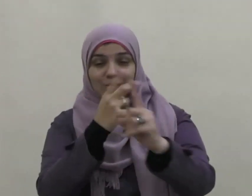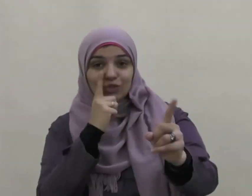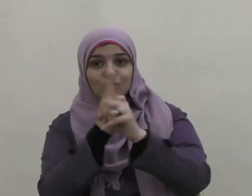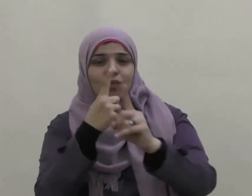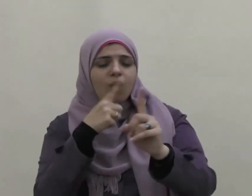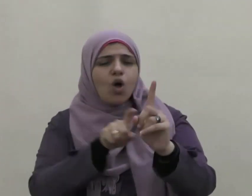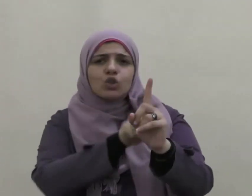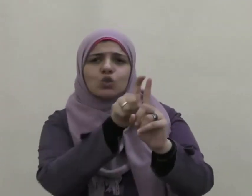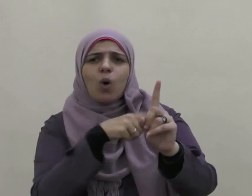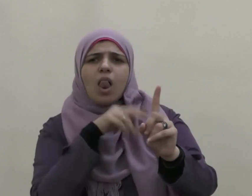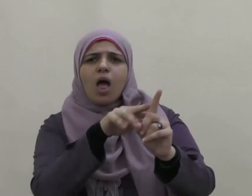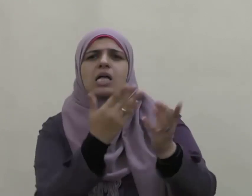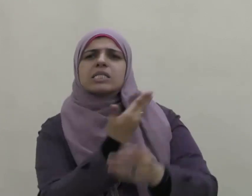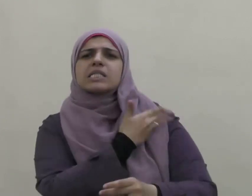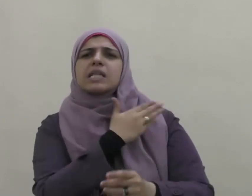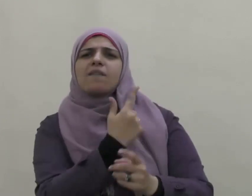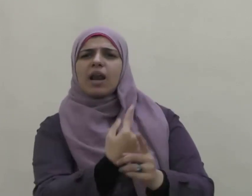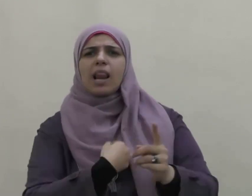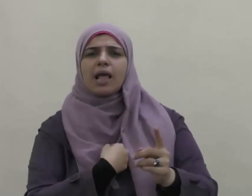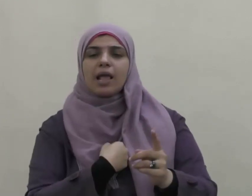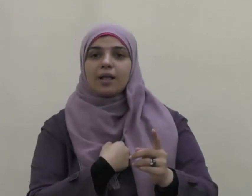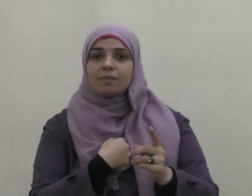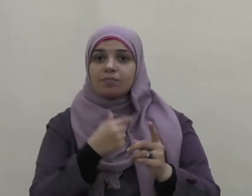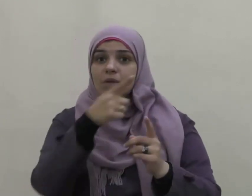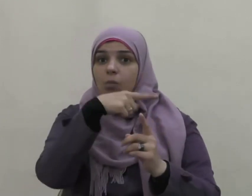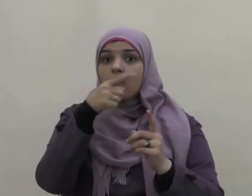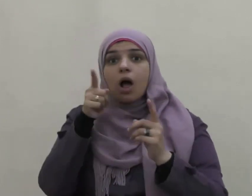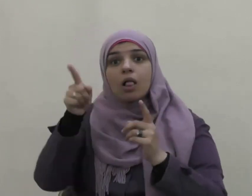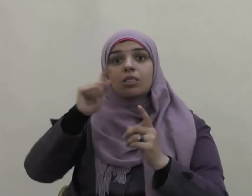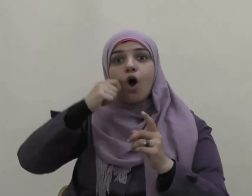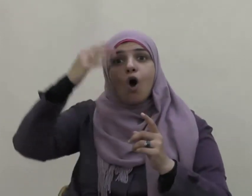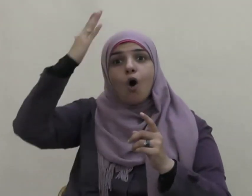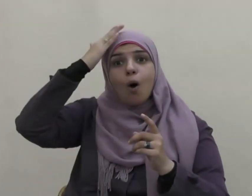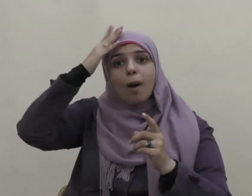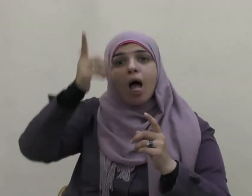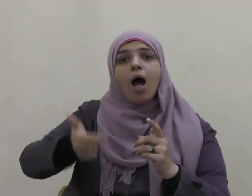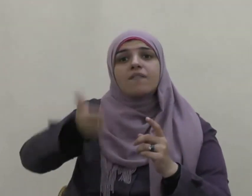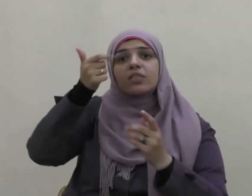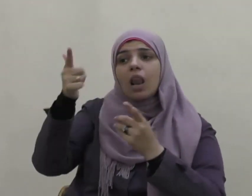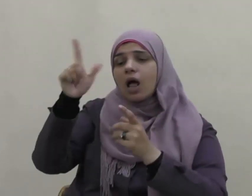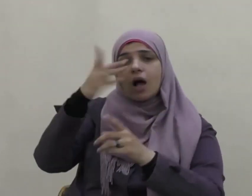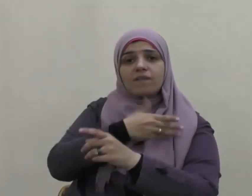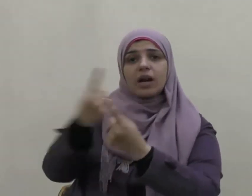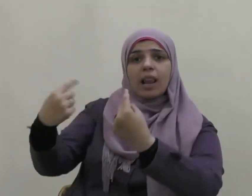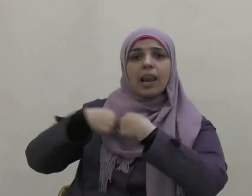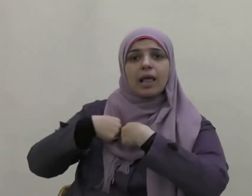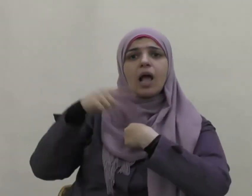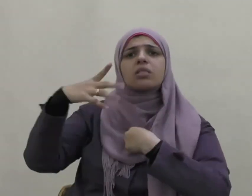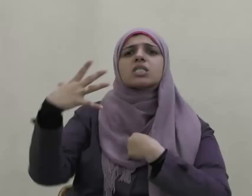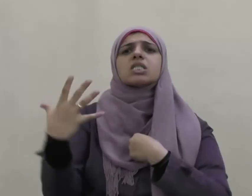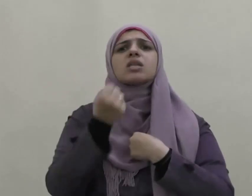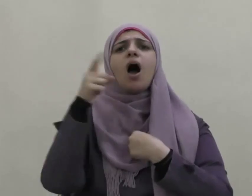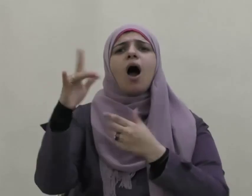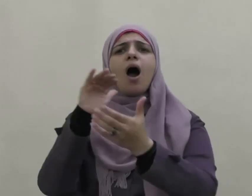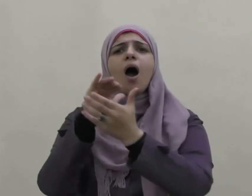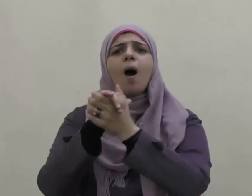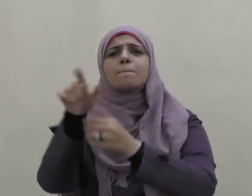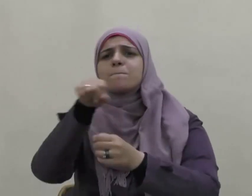استغفر لي فقال أنت أحق أن تستغفر لي أنت صاحب رسول الله